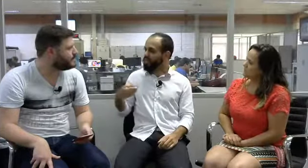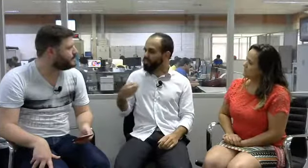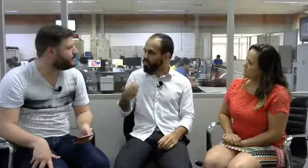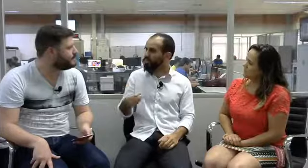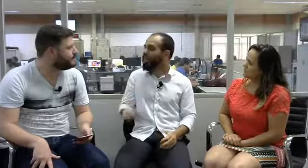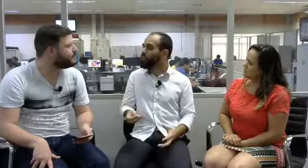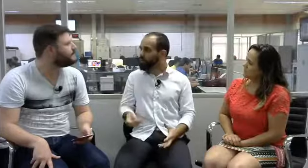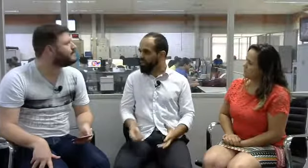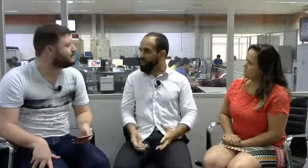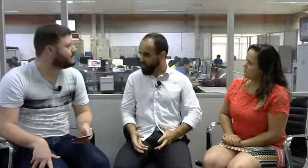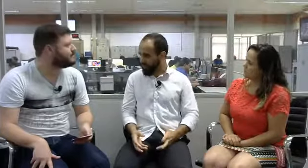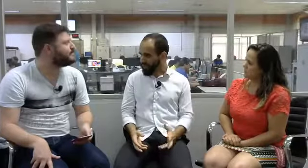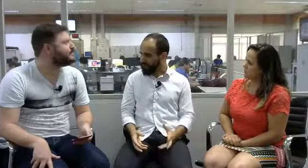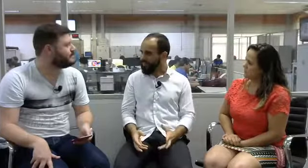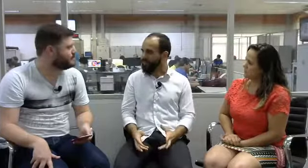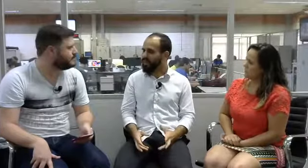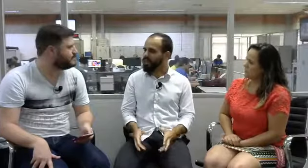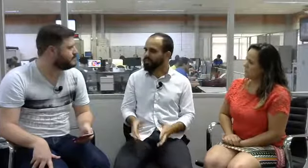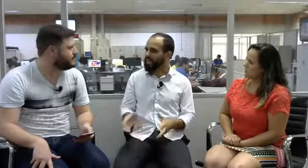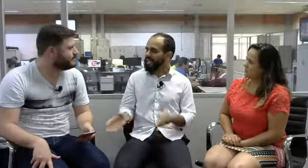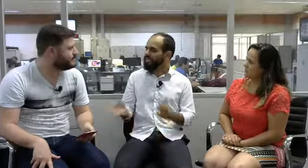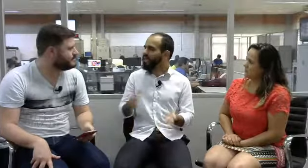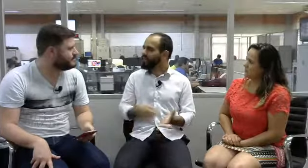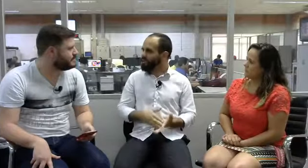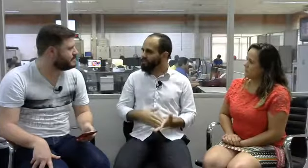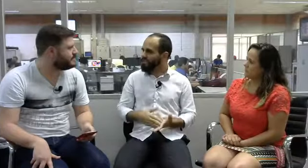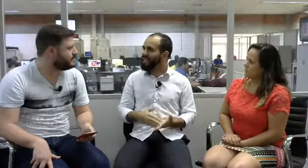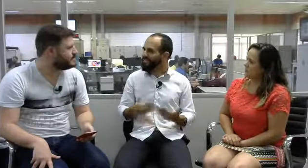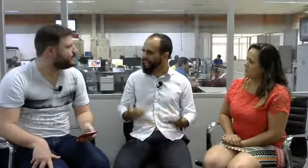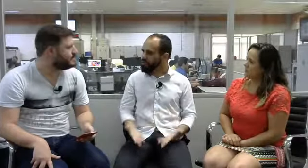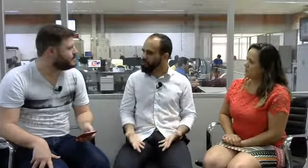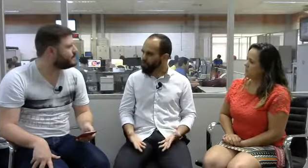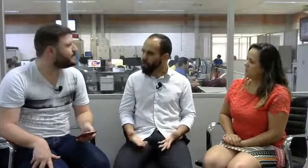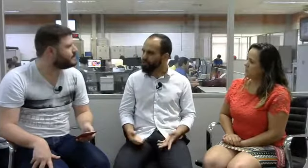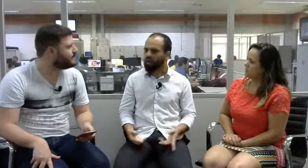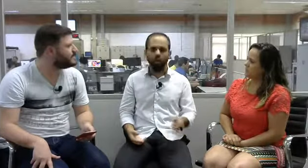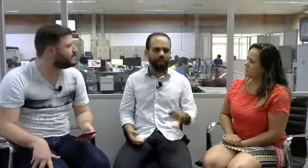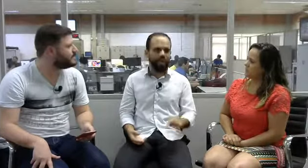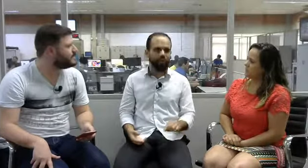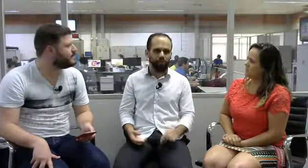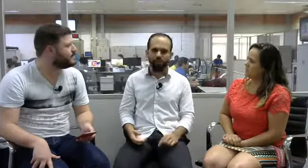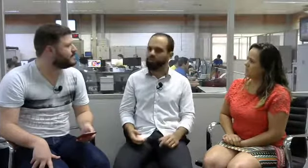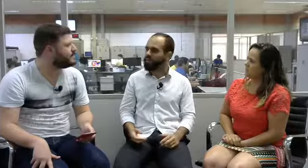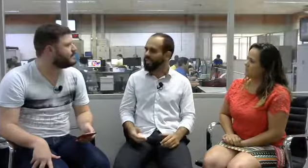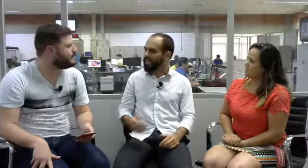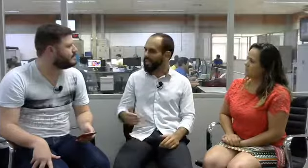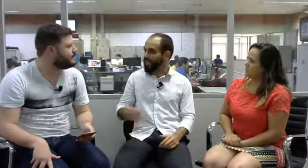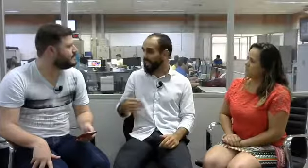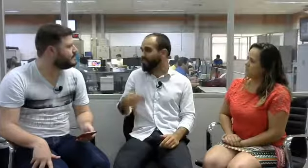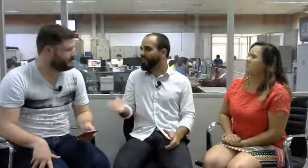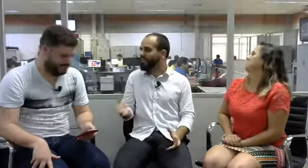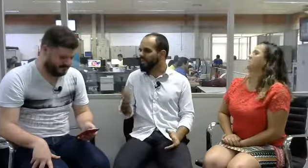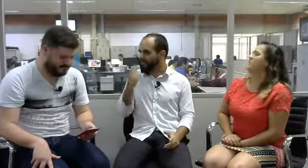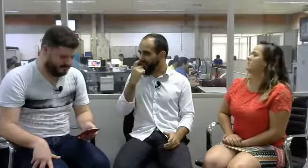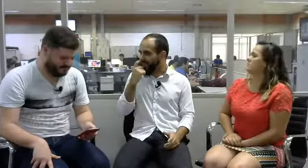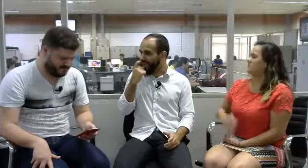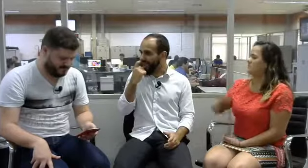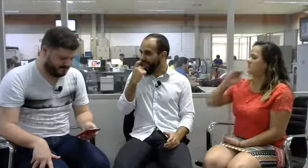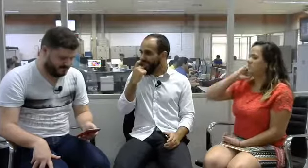surdos de cultura surda. Então, em geral, são surdos que nasceram surdos ou ficaram surdos até os três anos de idade. Então,